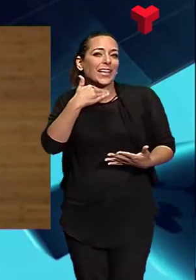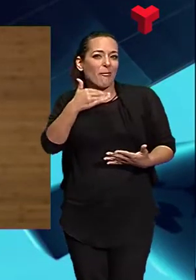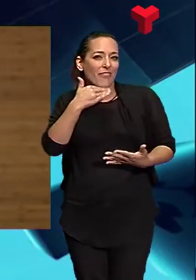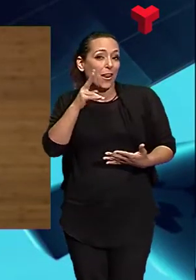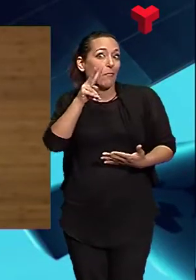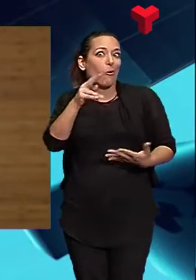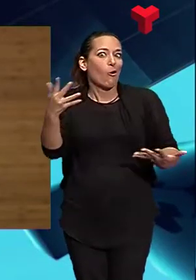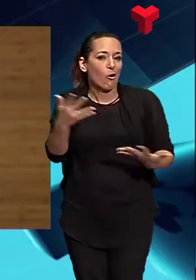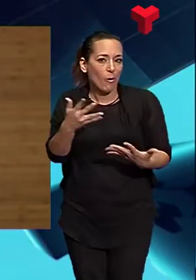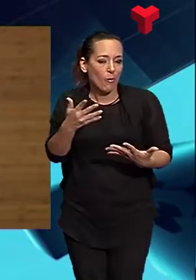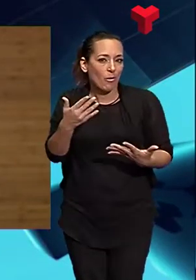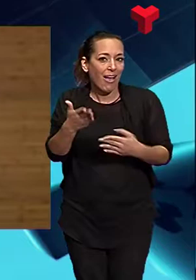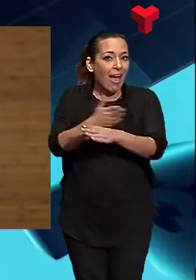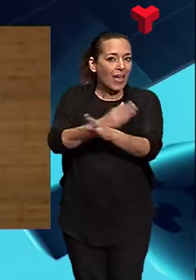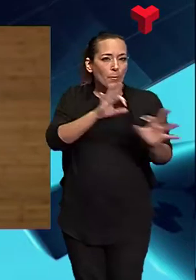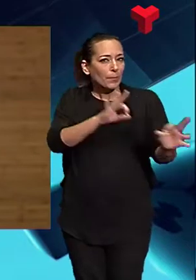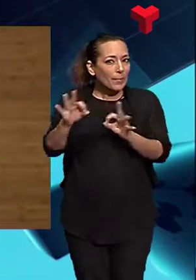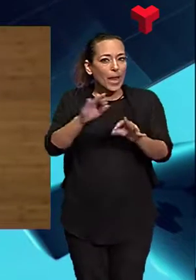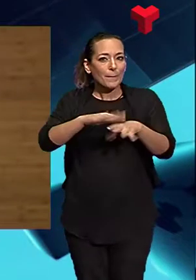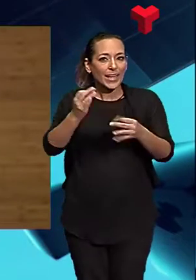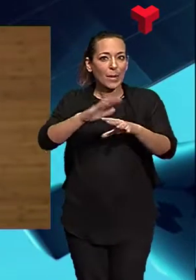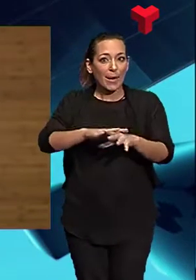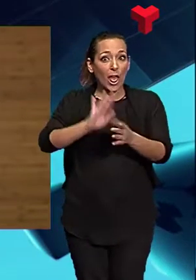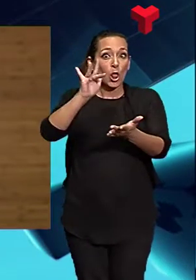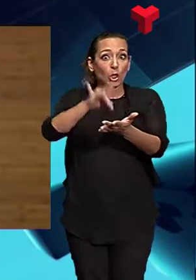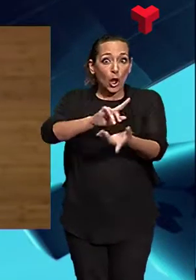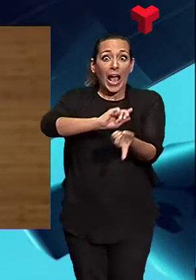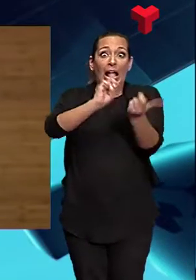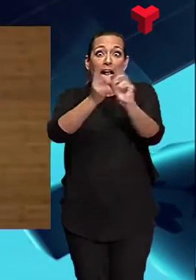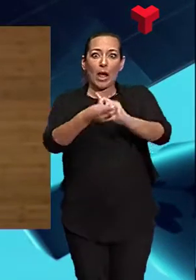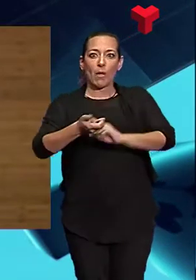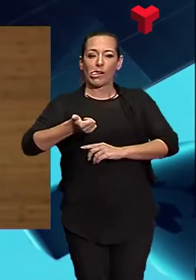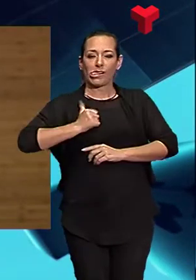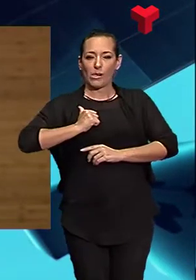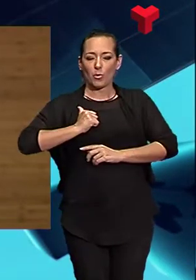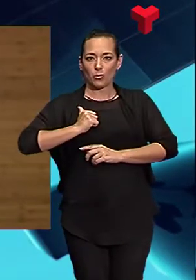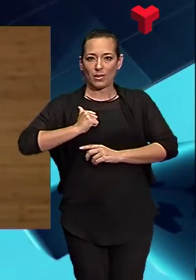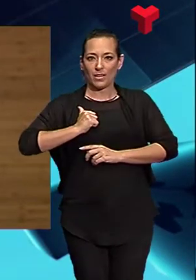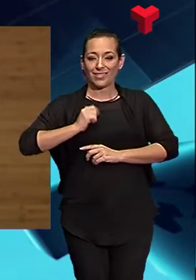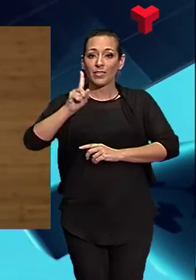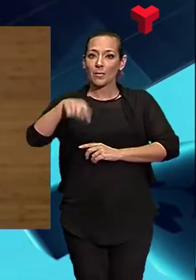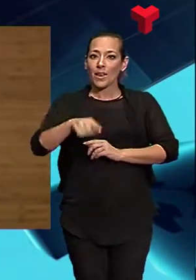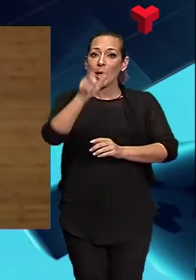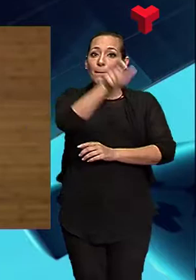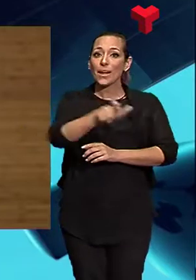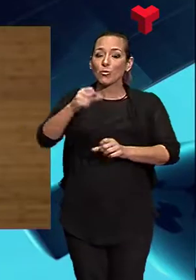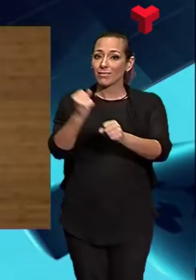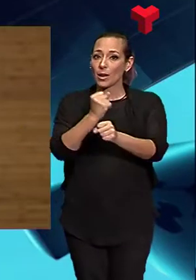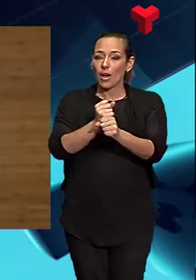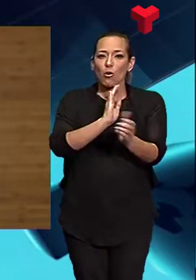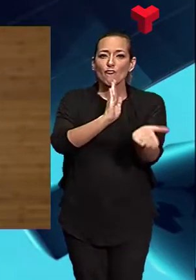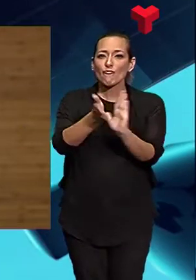Com puc preparar-me perquè l'onada de transformació sigui una oportunitat? I com puc formar la meva gent perquè en